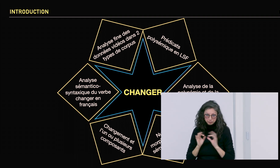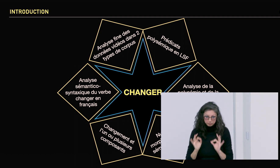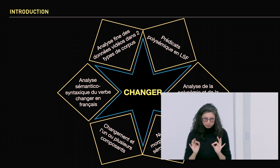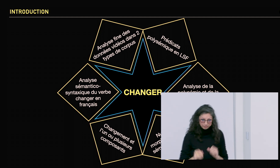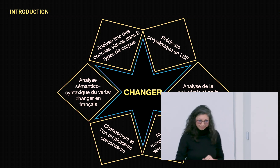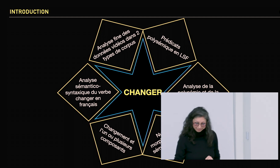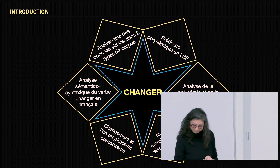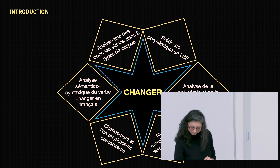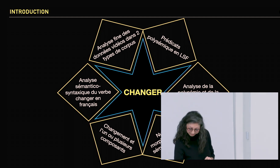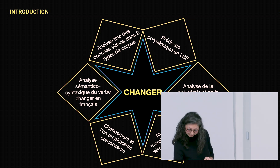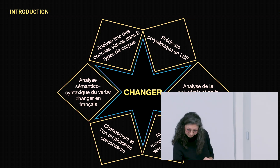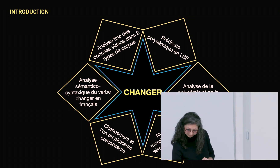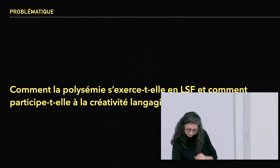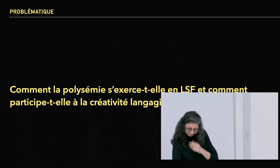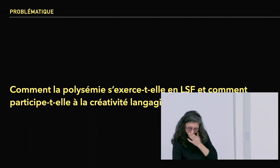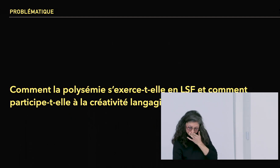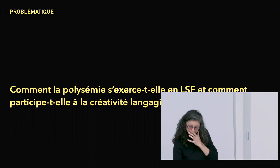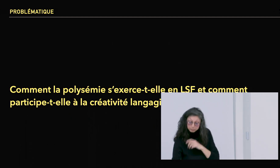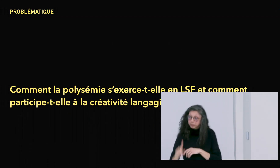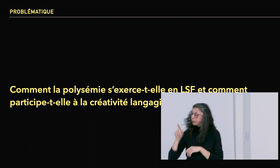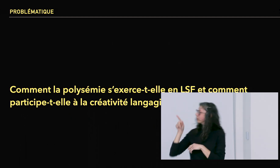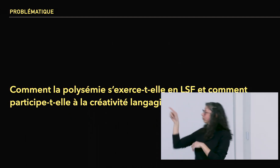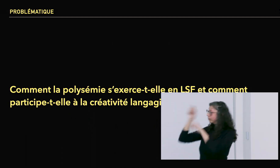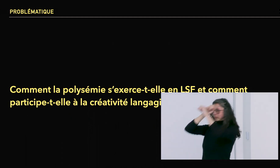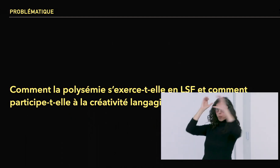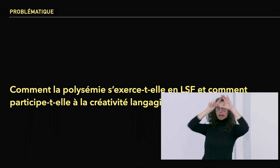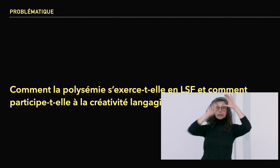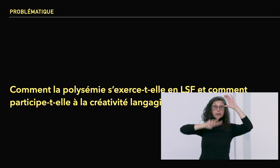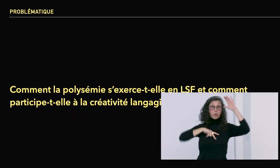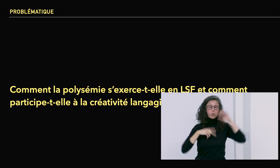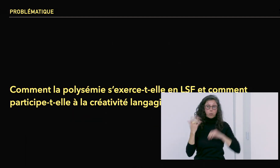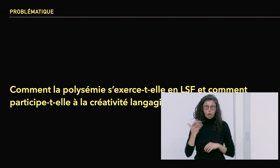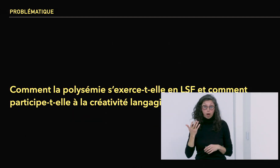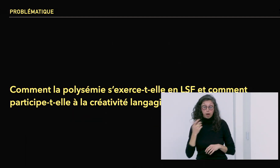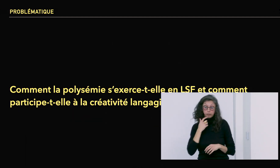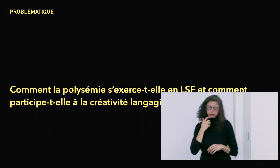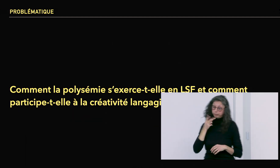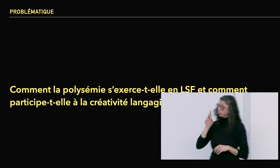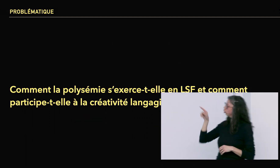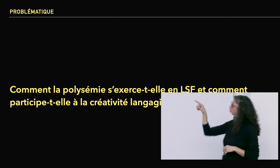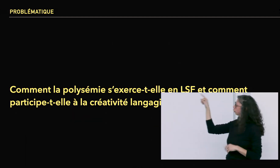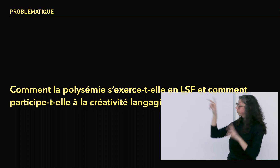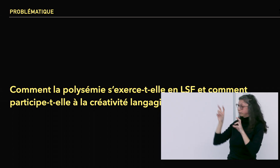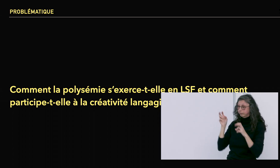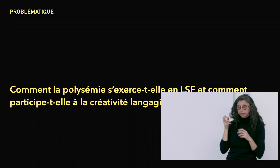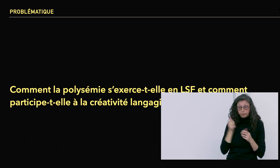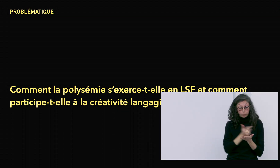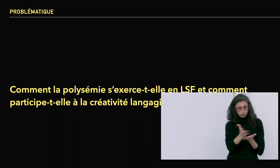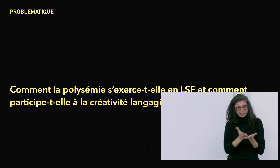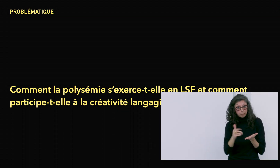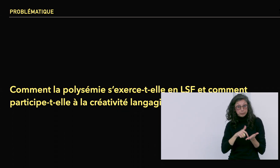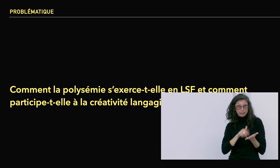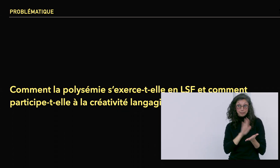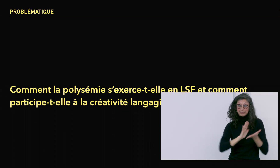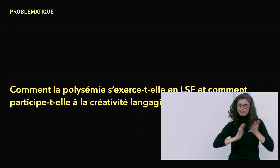cette modification, ces variations qu'on pouvait avoir en langue des signes. Ma problématique est celle